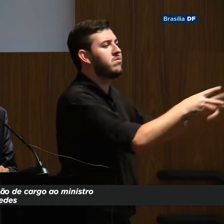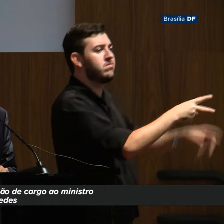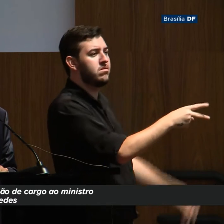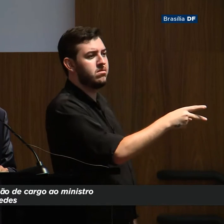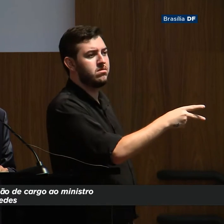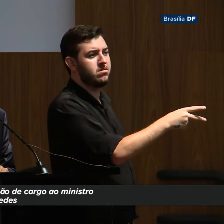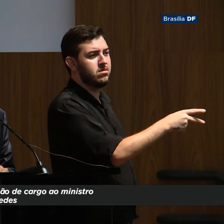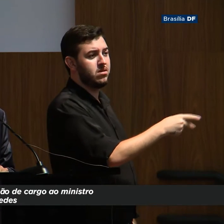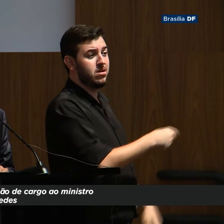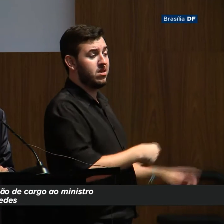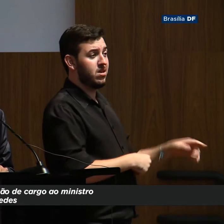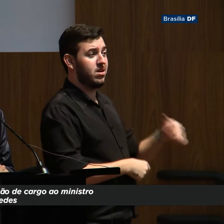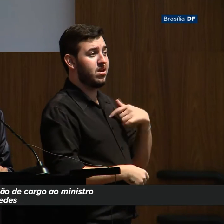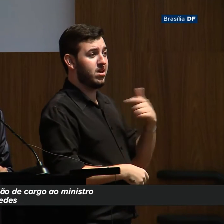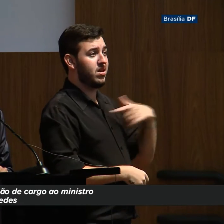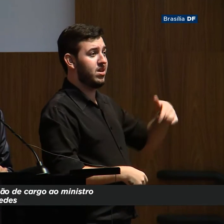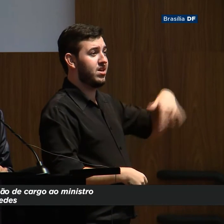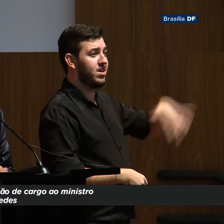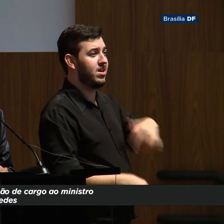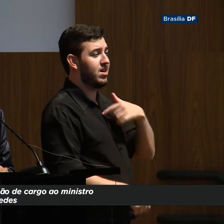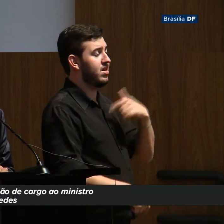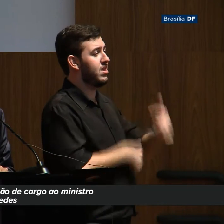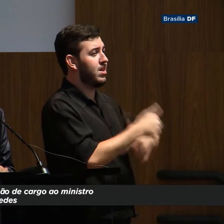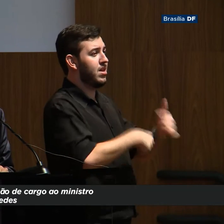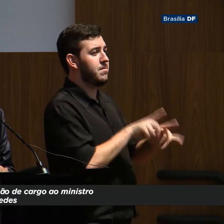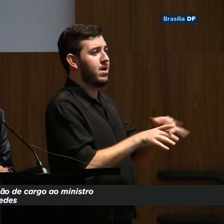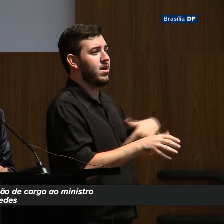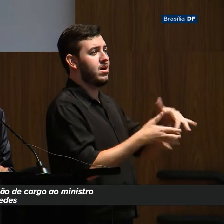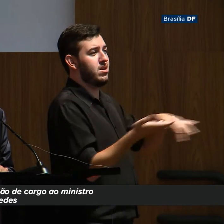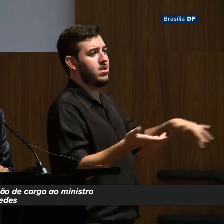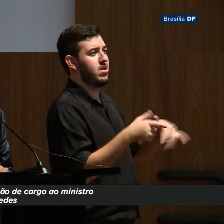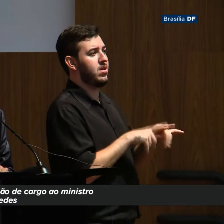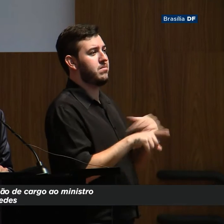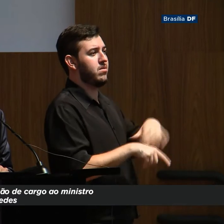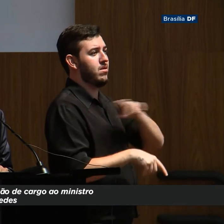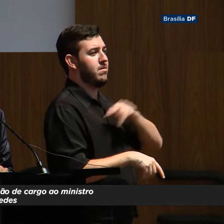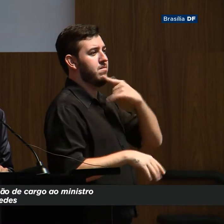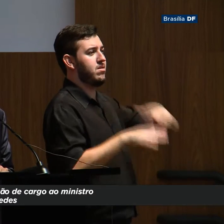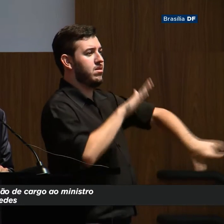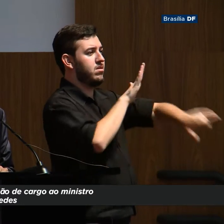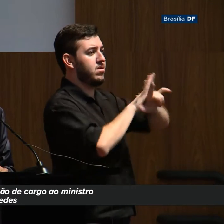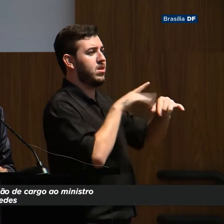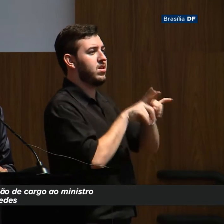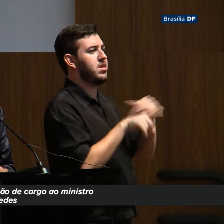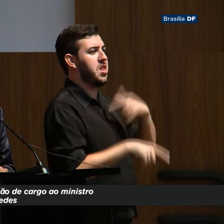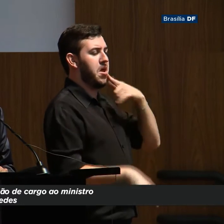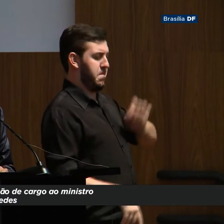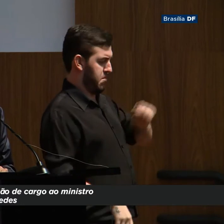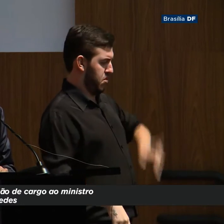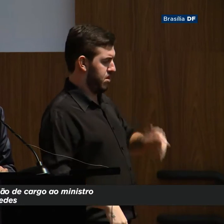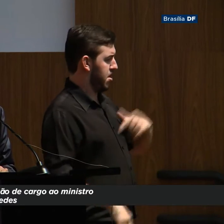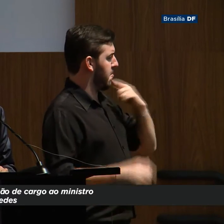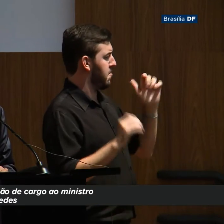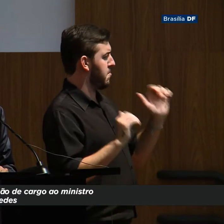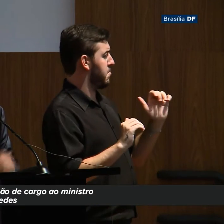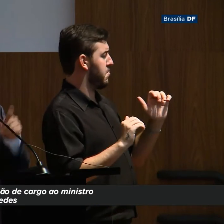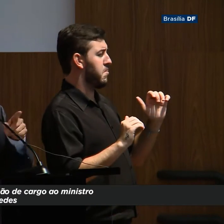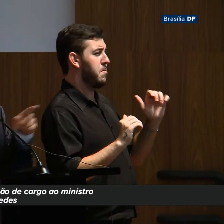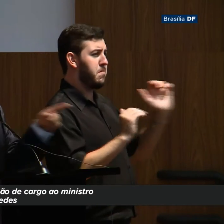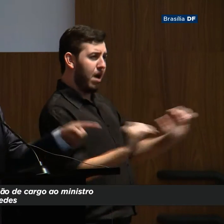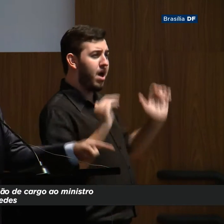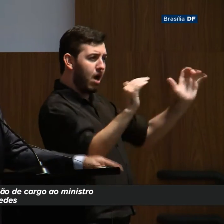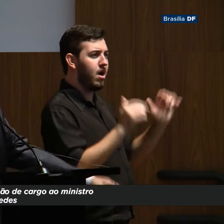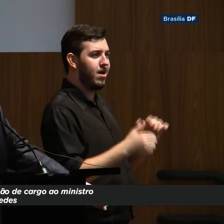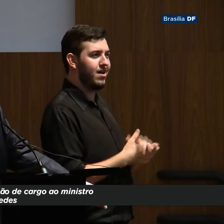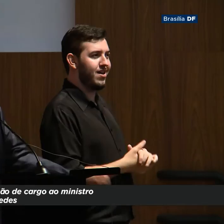Quem legisla tem as maiores aposentadorias, quem julga tem as maiores aposentadorias, o